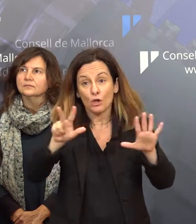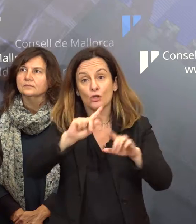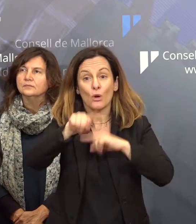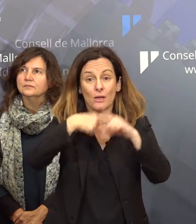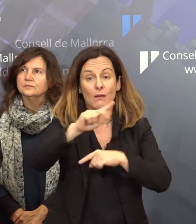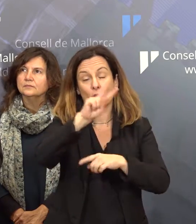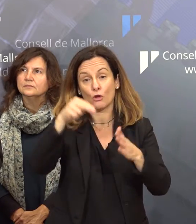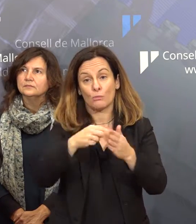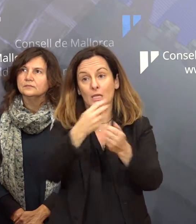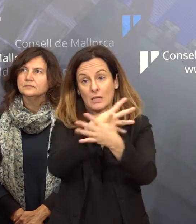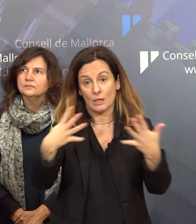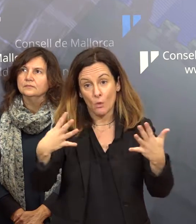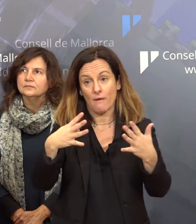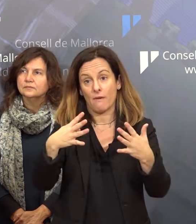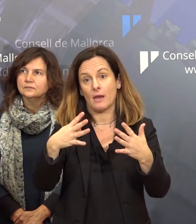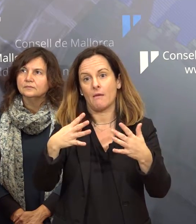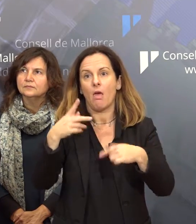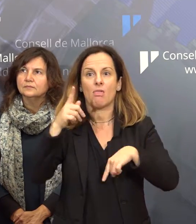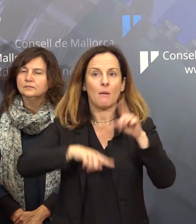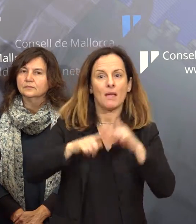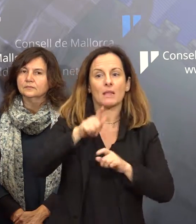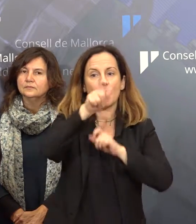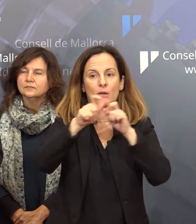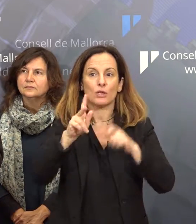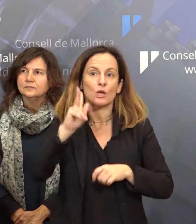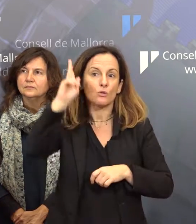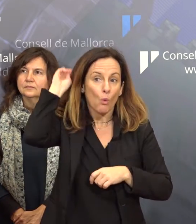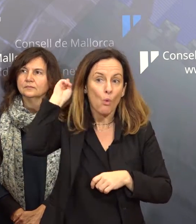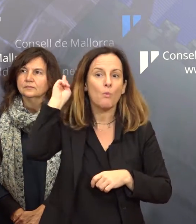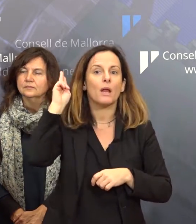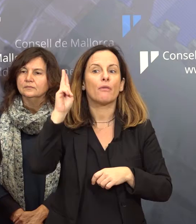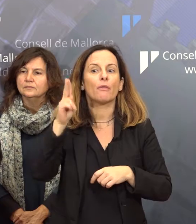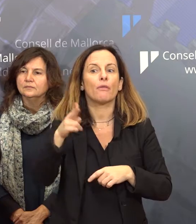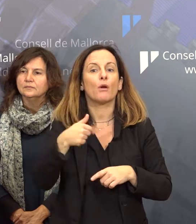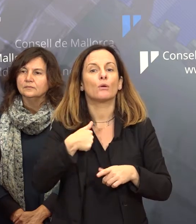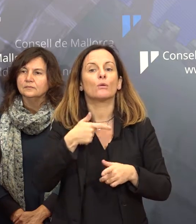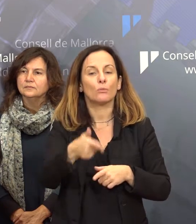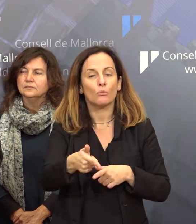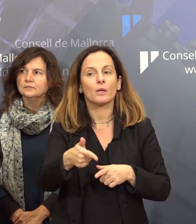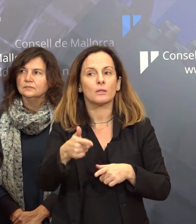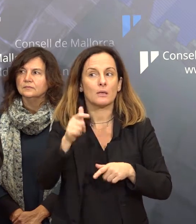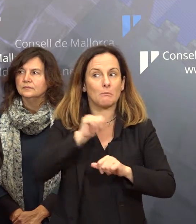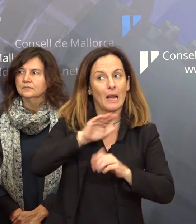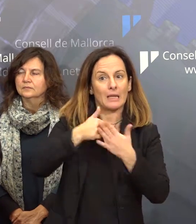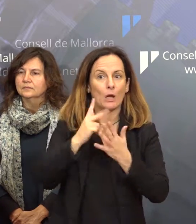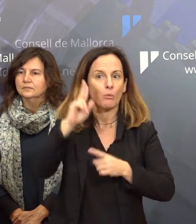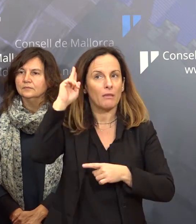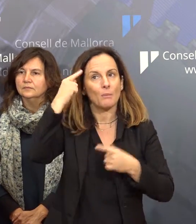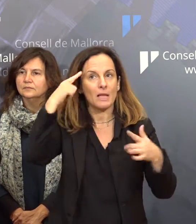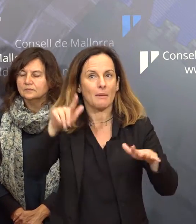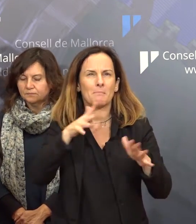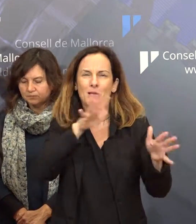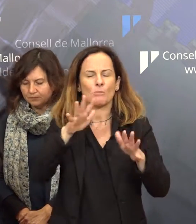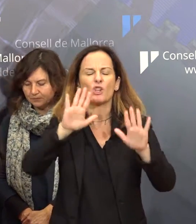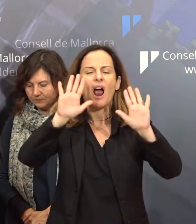dependrà de les persones que se jubilin del seu lloc de feina mos podrien moure damunt d'aquestes 400 places